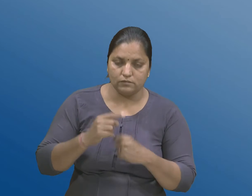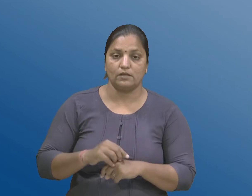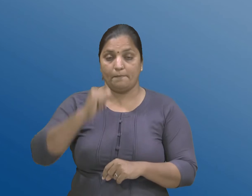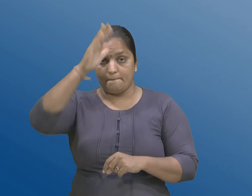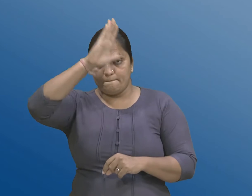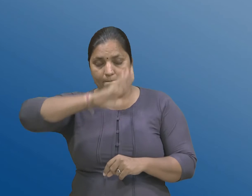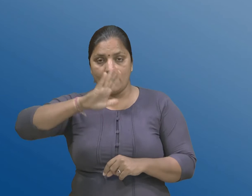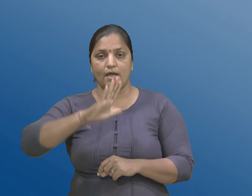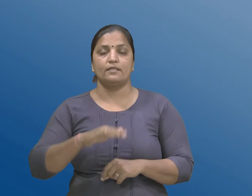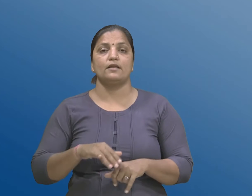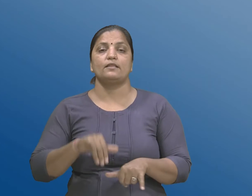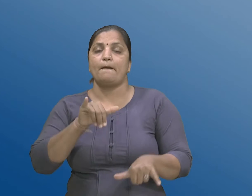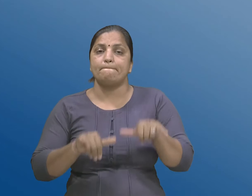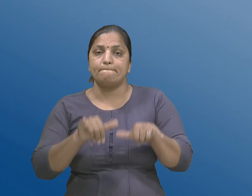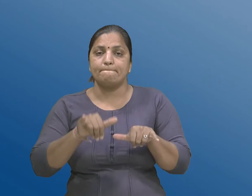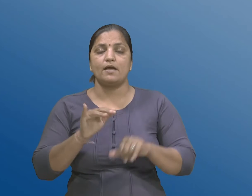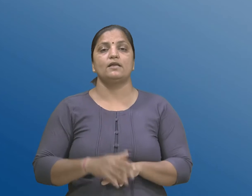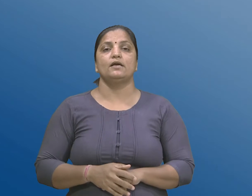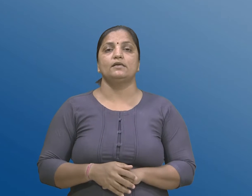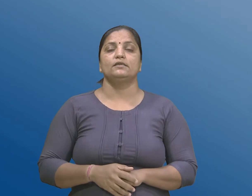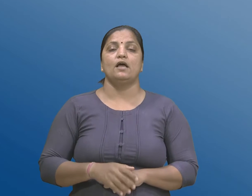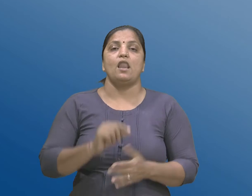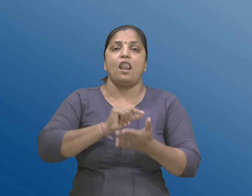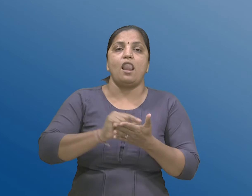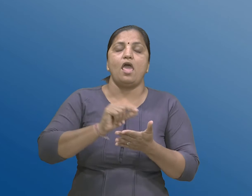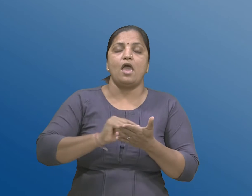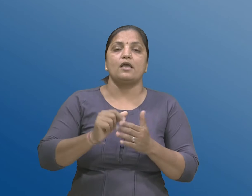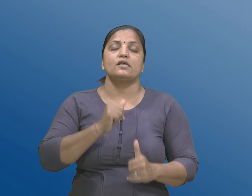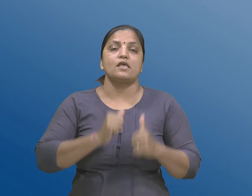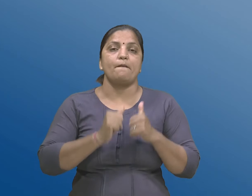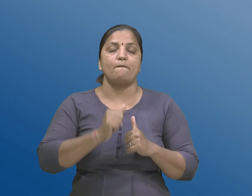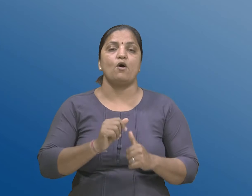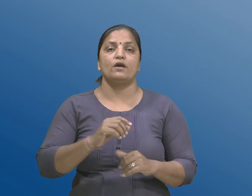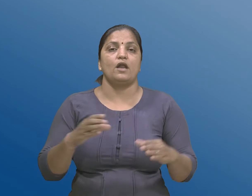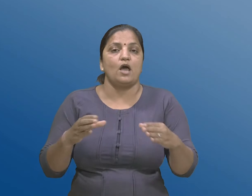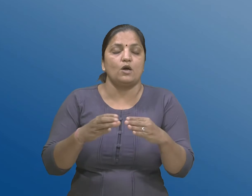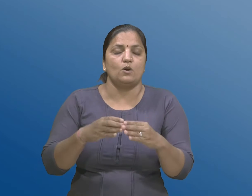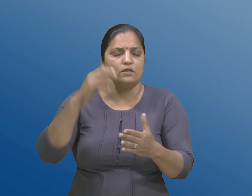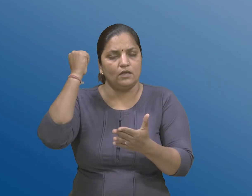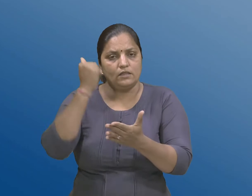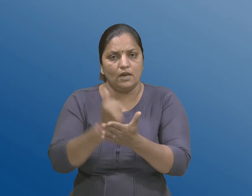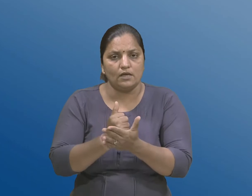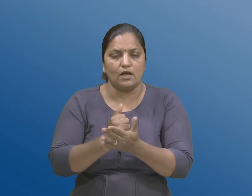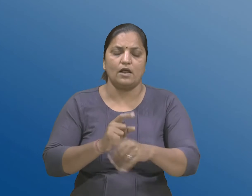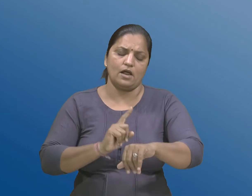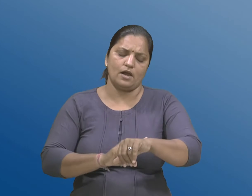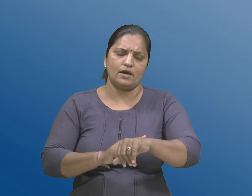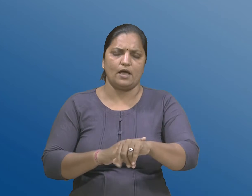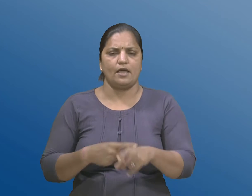नियंत्रक अने महालेखा परिक्षक द्वारा तैमने निर्धारित करेल समयांतरे करवामा आवशे